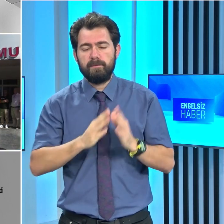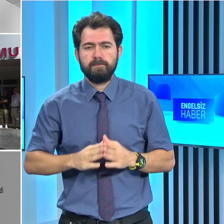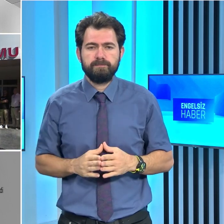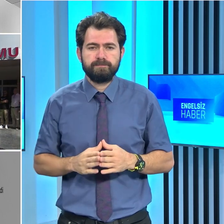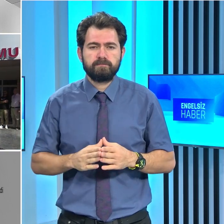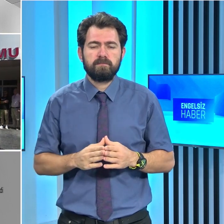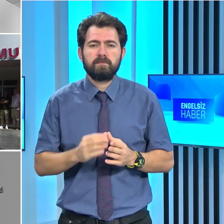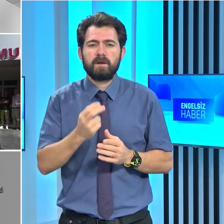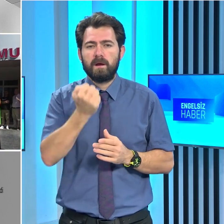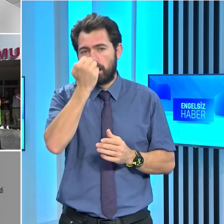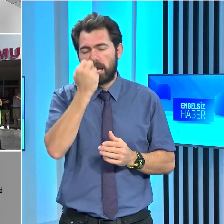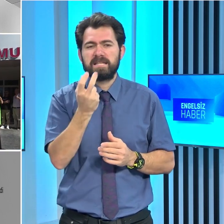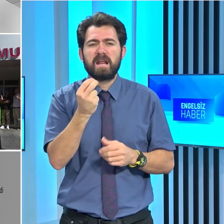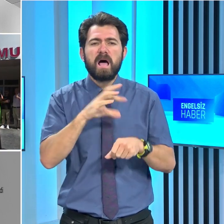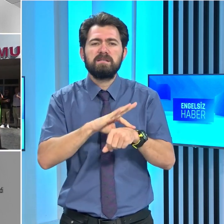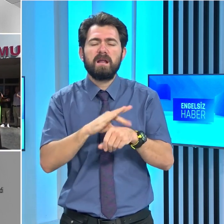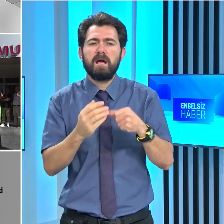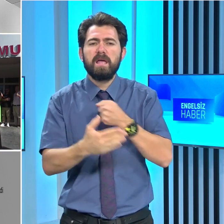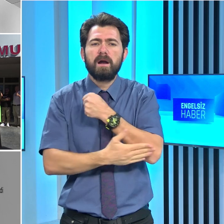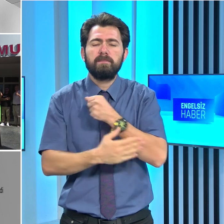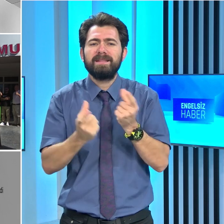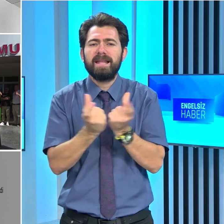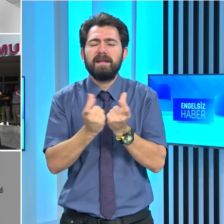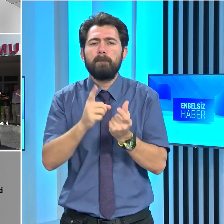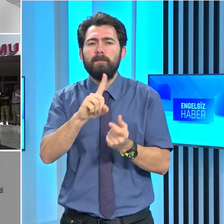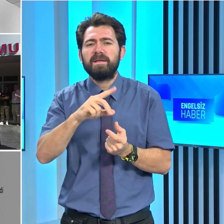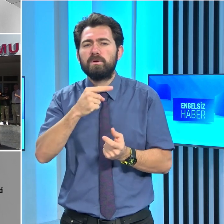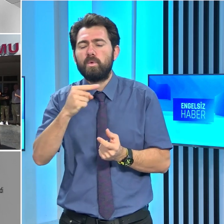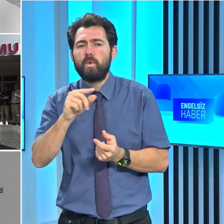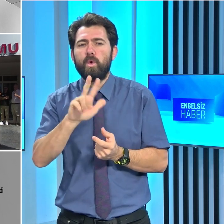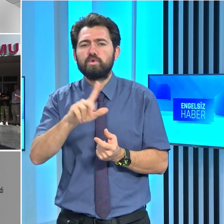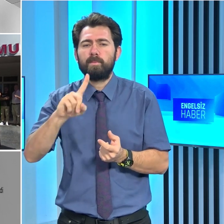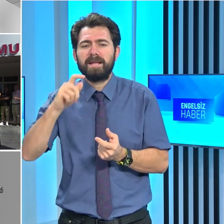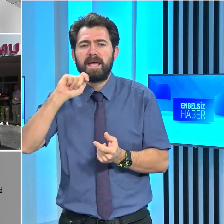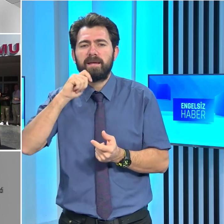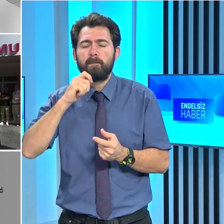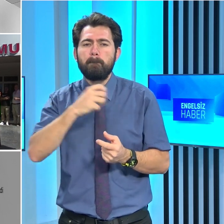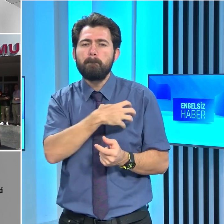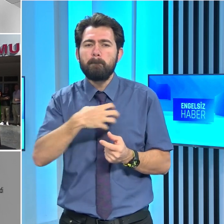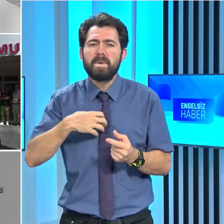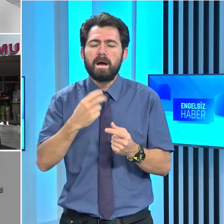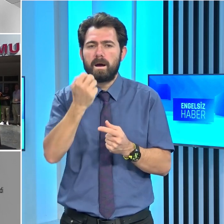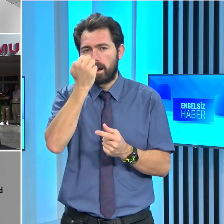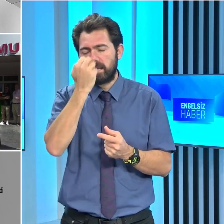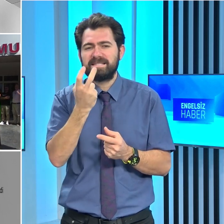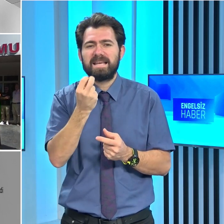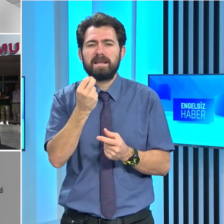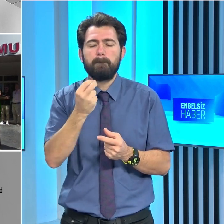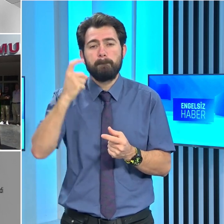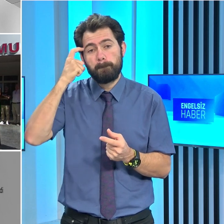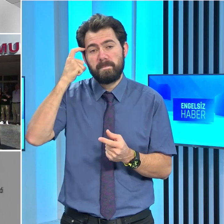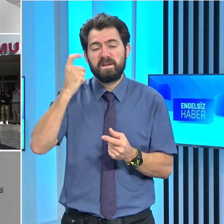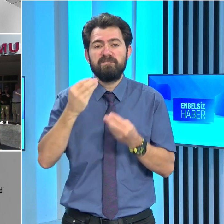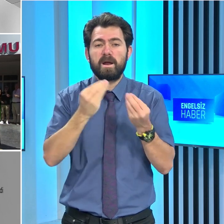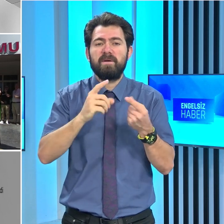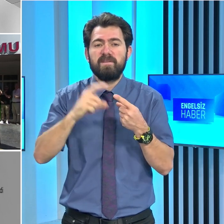Kanser Hastalarına Yardım Derneği'nin 1.31 Ekim Meme Kanseri Bilinçlendirme ve Farkındalık Ayı Çerçevesinde